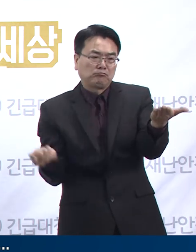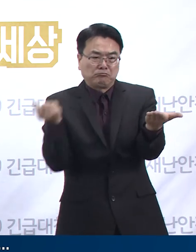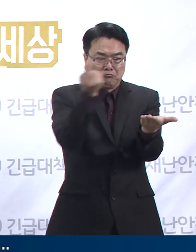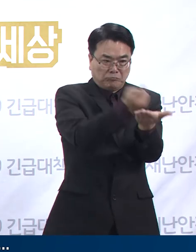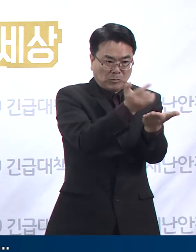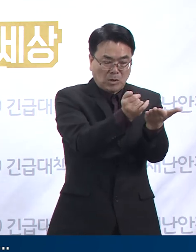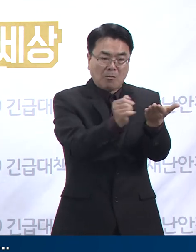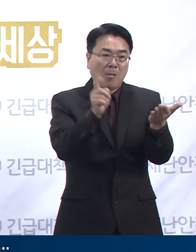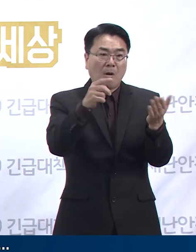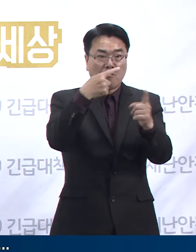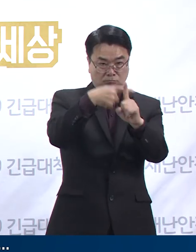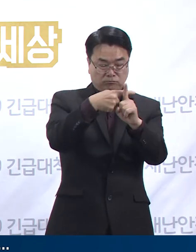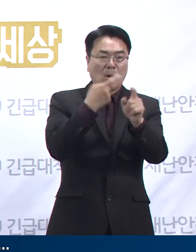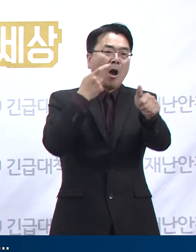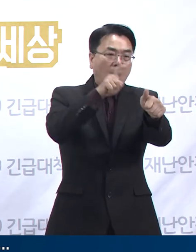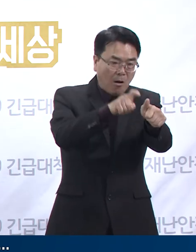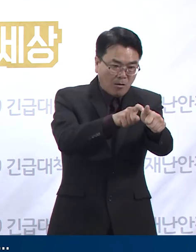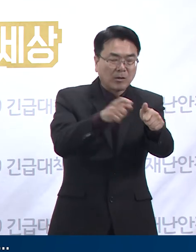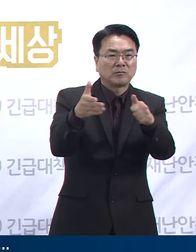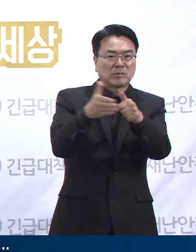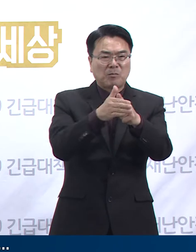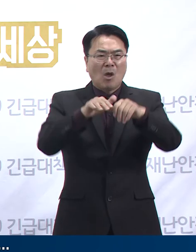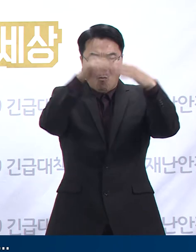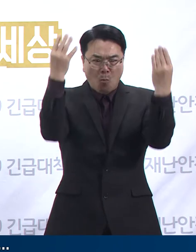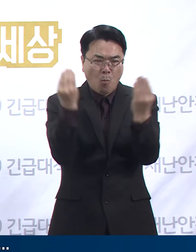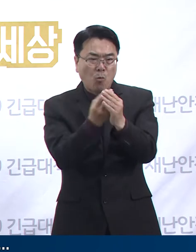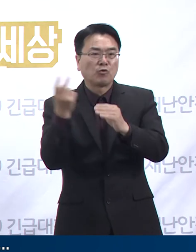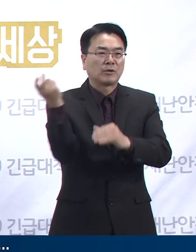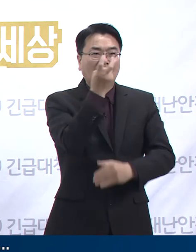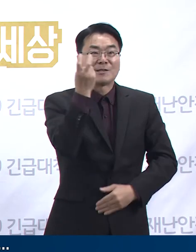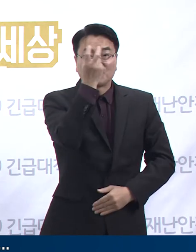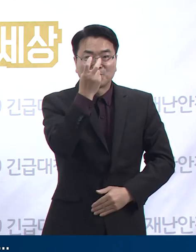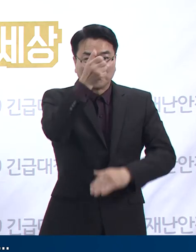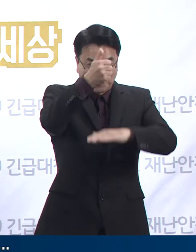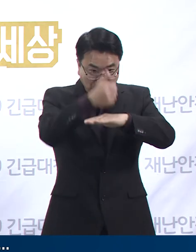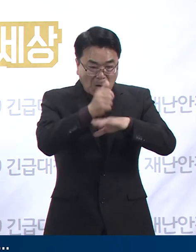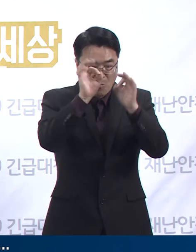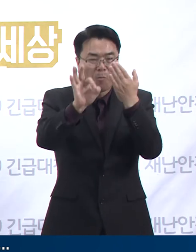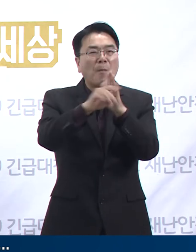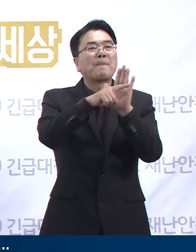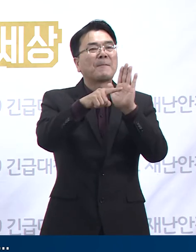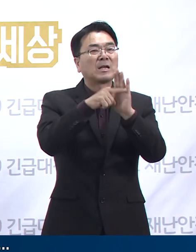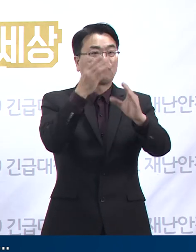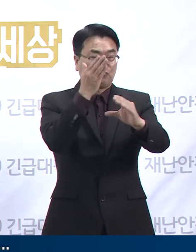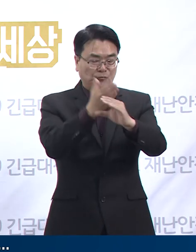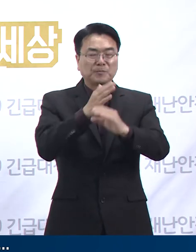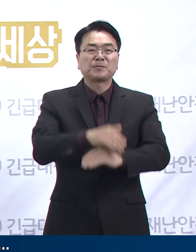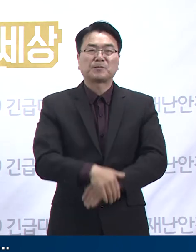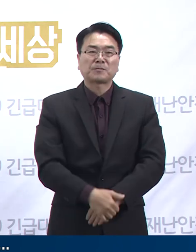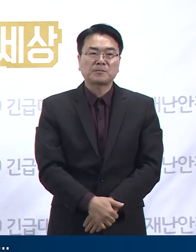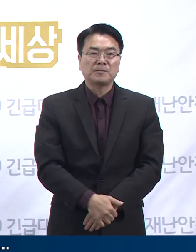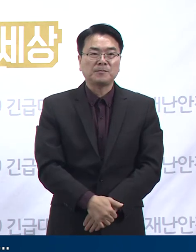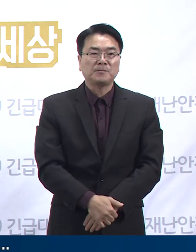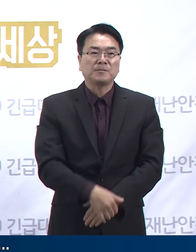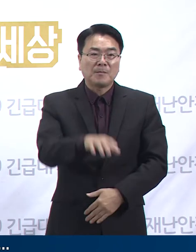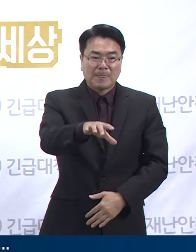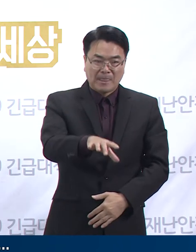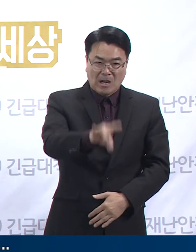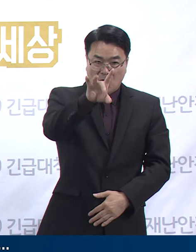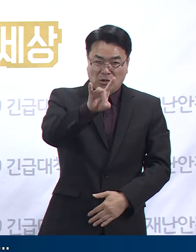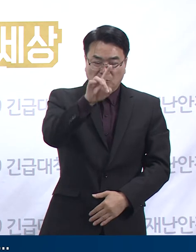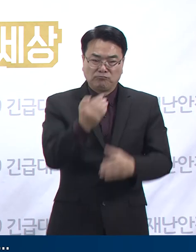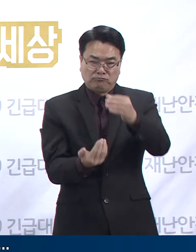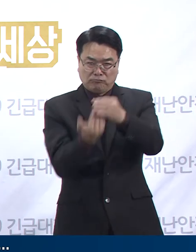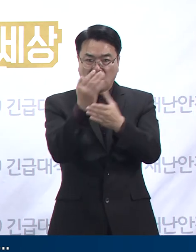전원에 대하여 검사를 재시행하였습니다. 현재 요양원에 위치한 신명프라자 내 관련자가 증상발현 시 즉시 검사를 하고